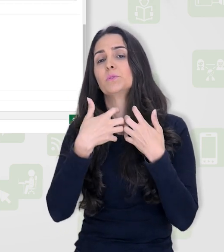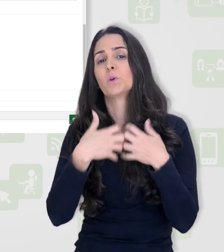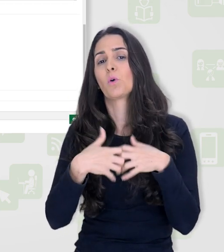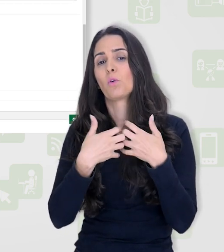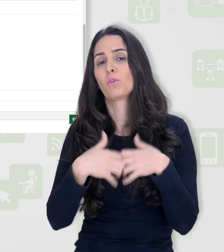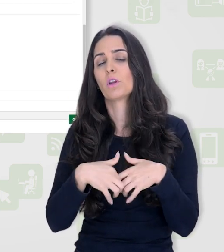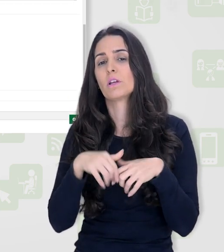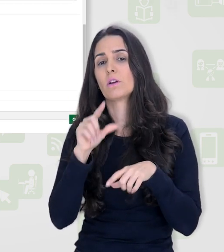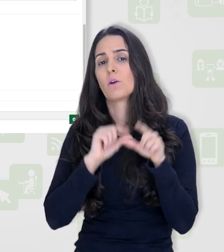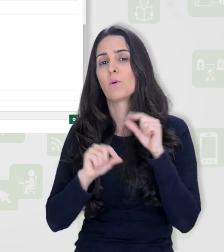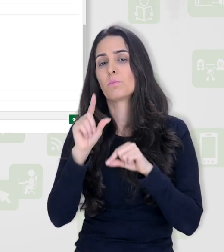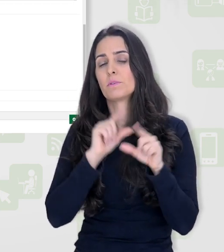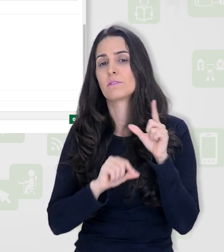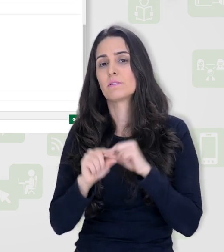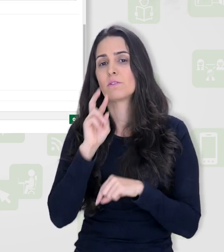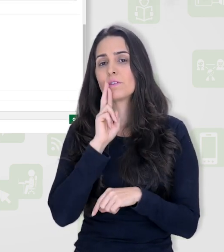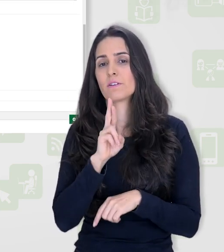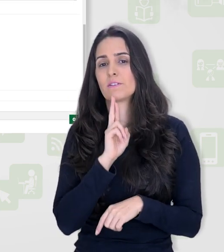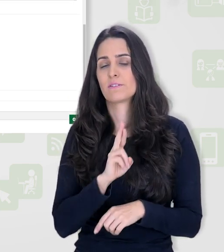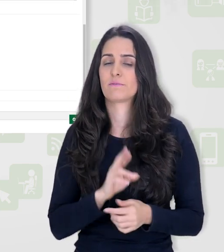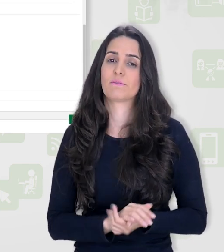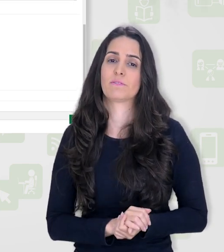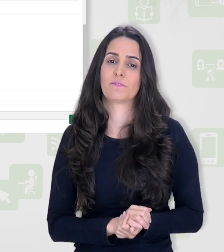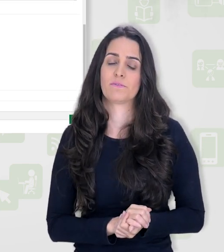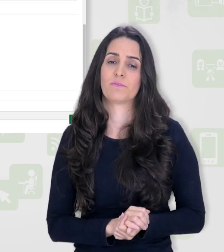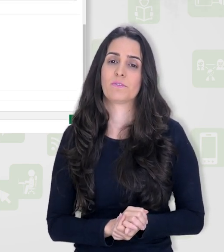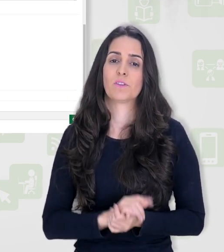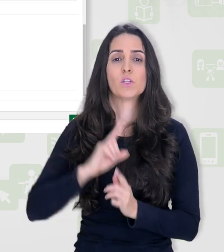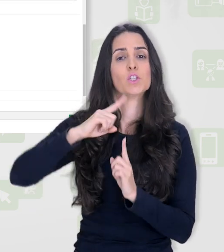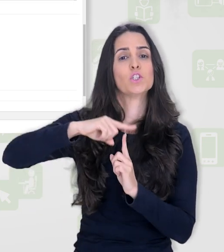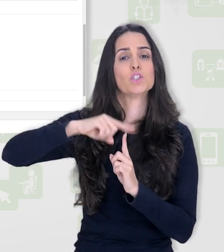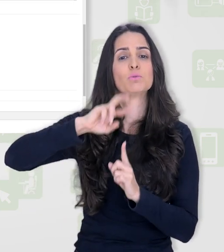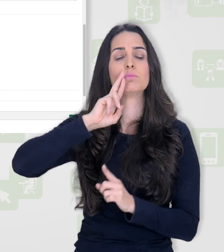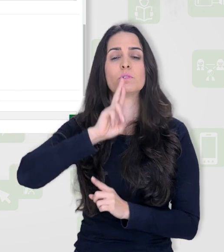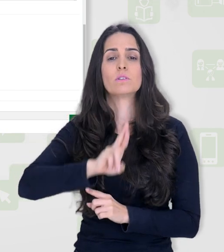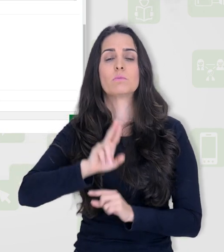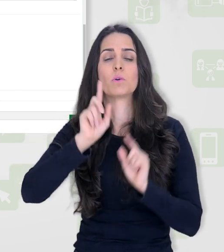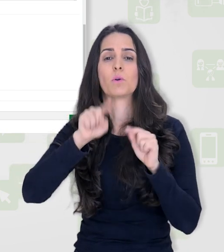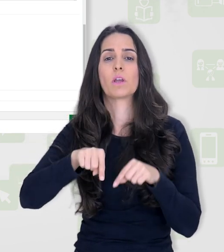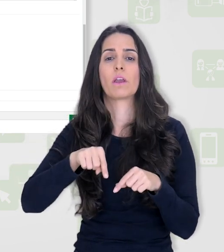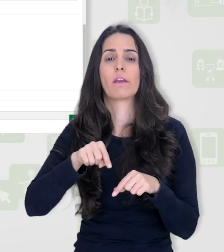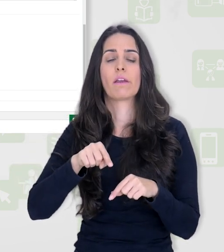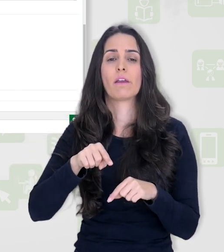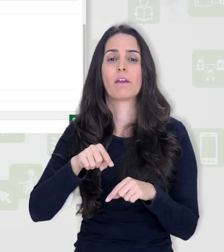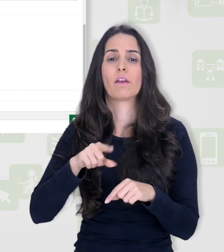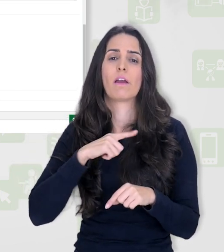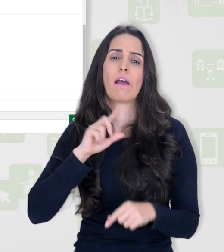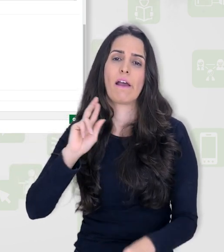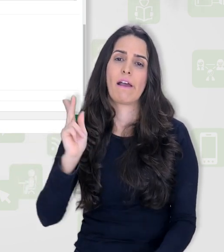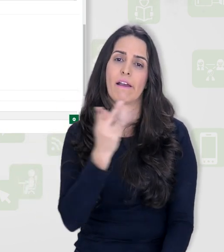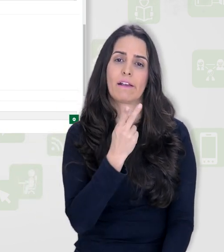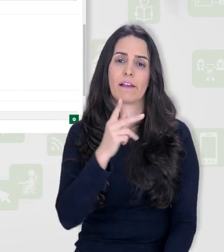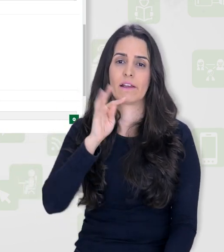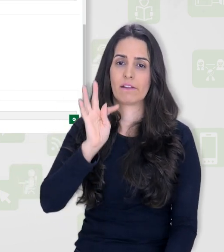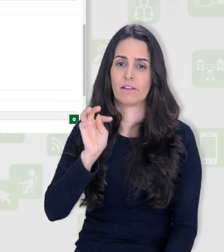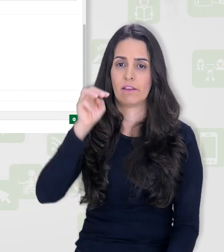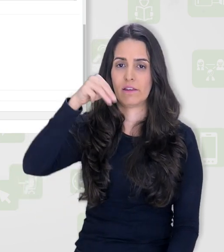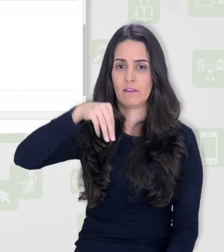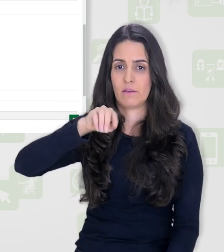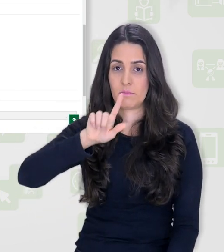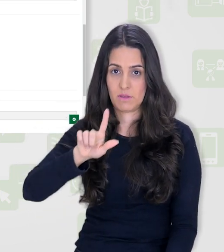configurações de opção de resposta. Então, o formato da resposta, por padrão, vem o editor HTML,